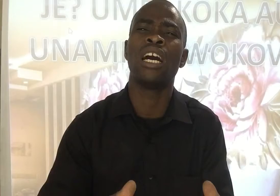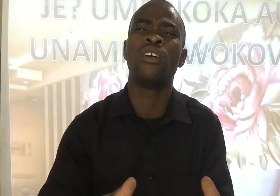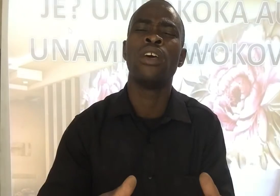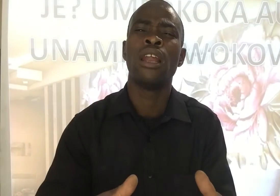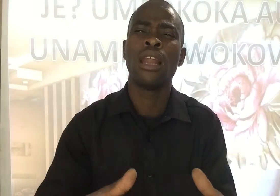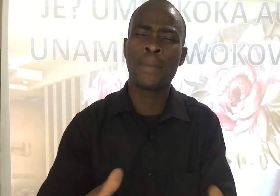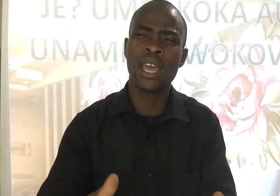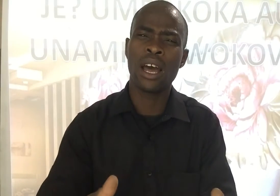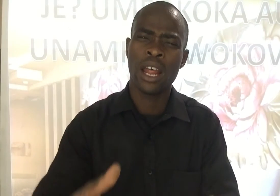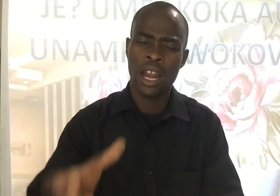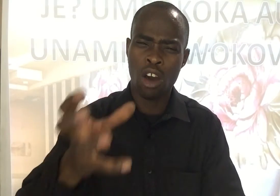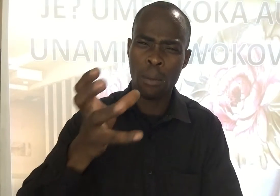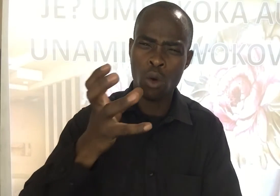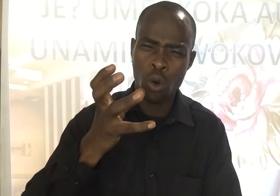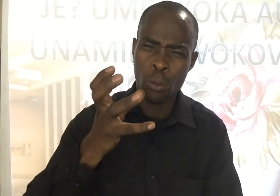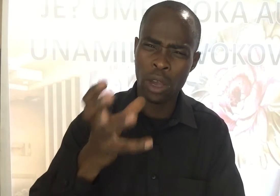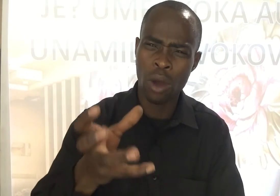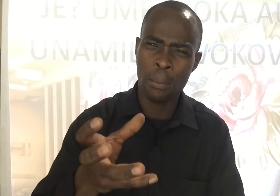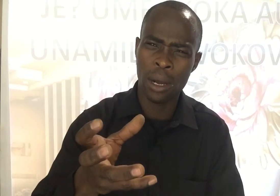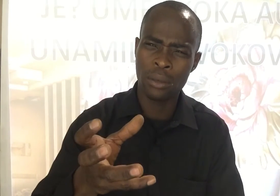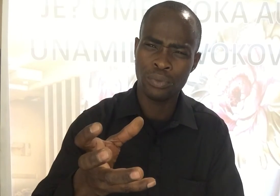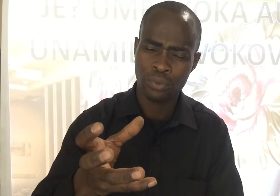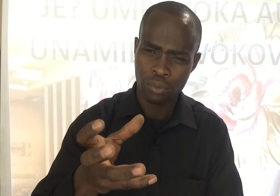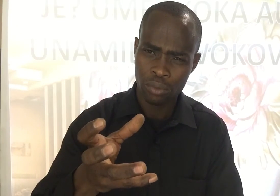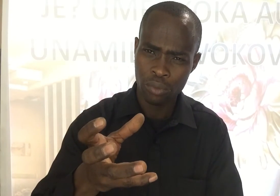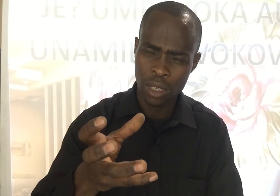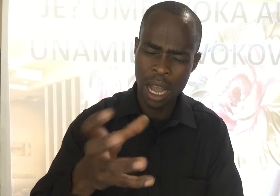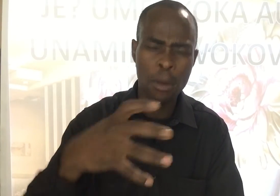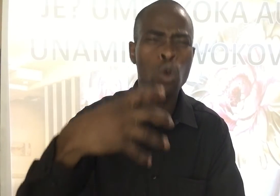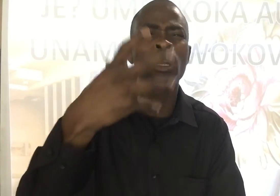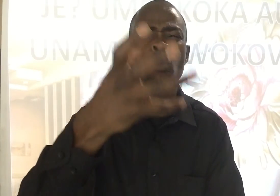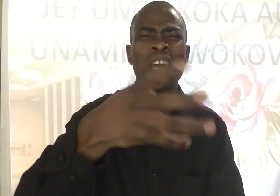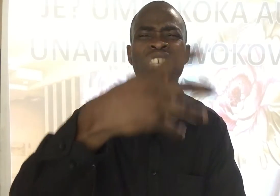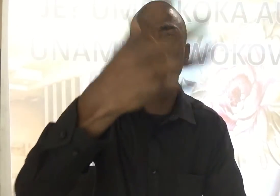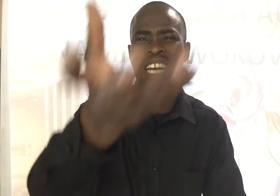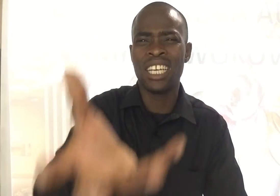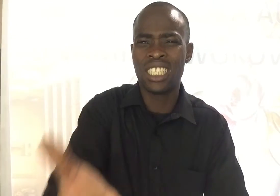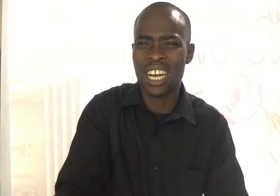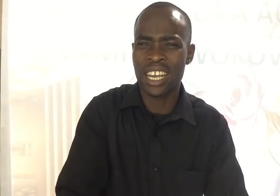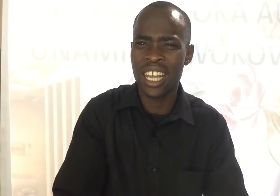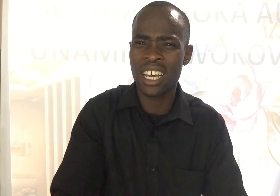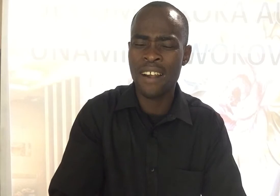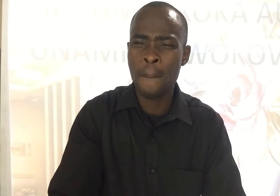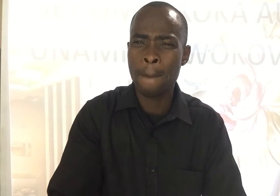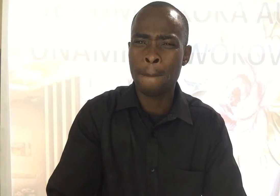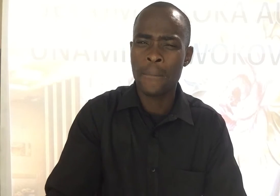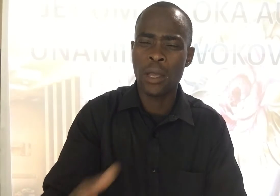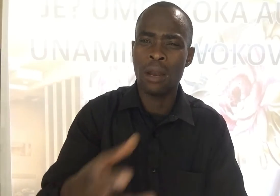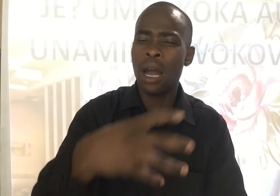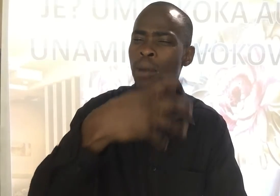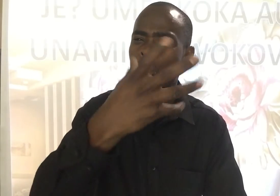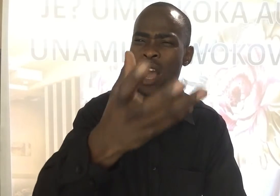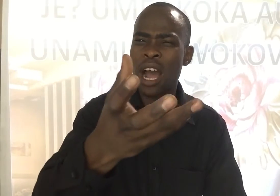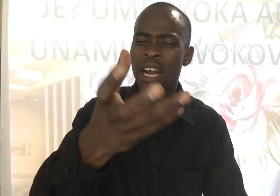nami Na pia Naomba ukumbuke kwamba Kamba ukutakua inchi ya inchi ya Kenya Labda Uganda